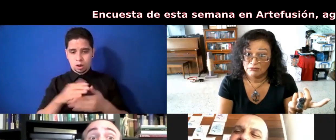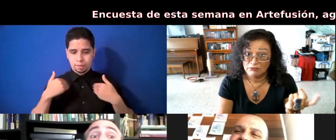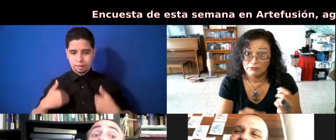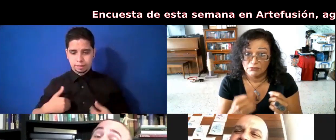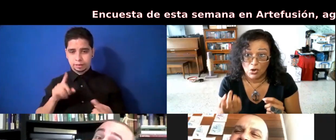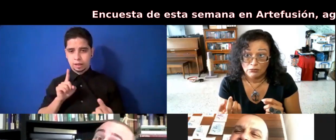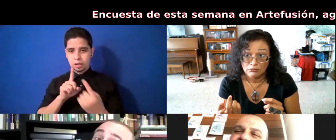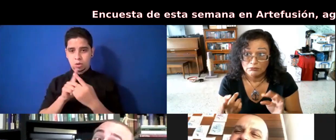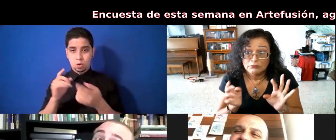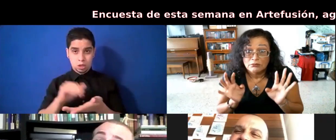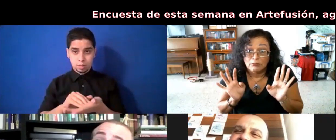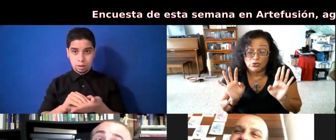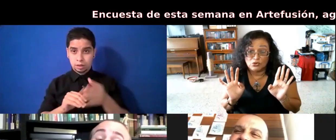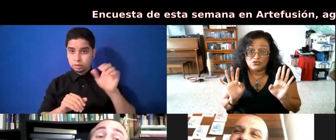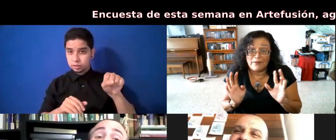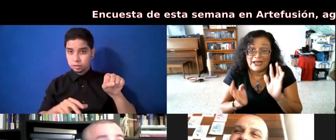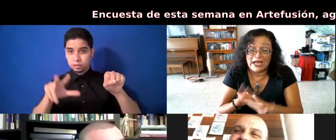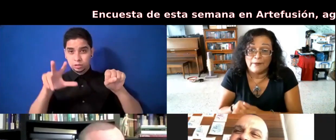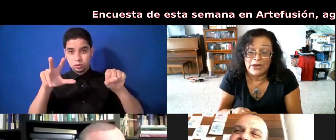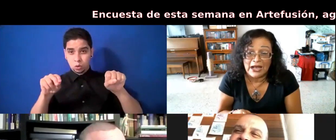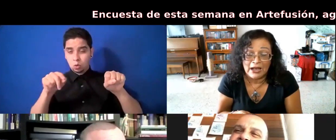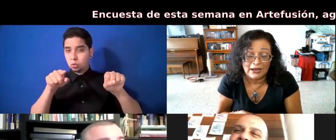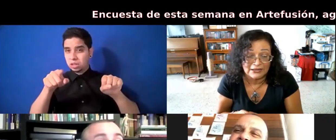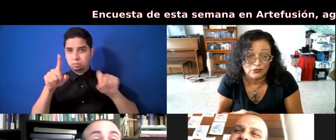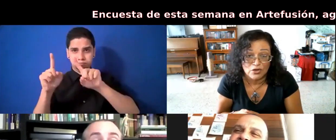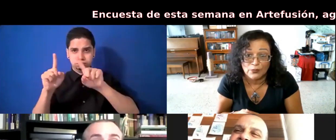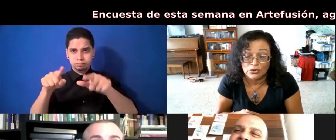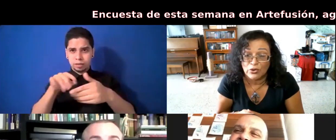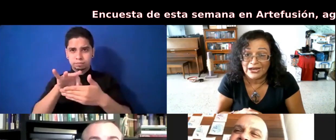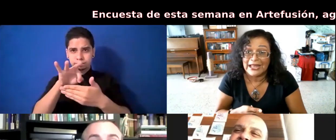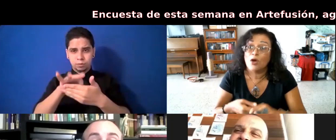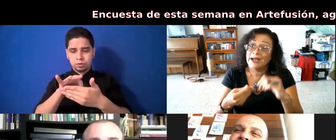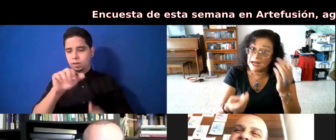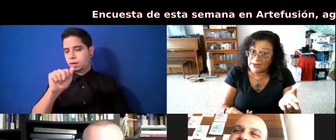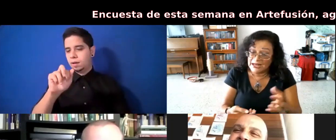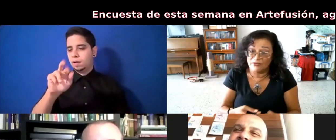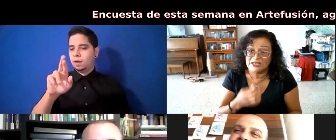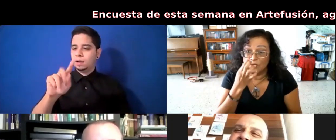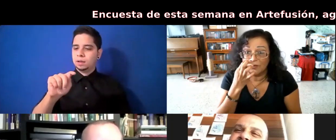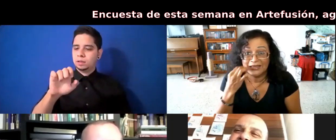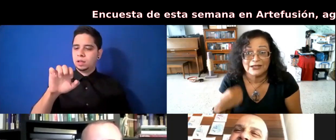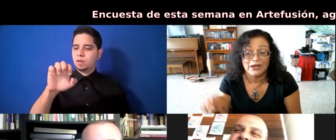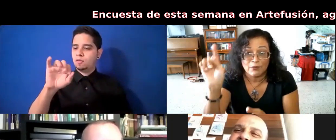Sí, no. Vote usted, vaya a artefusión.org o vaya a la página de Facebook y va directo a ella.